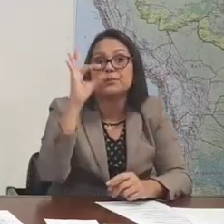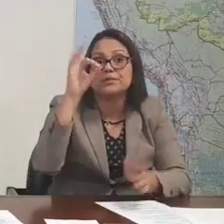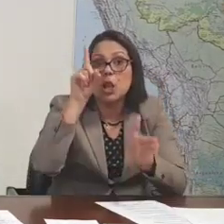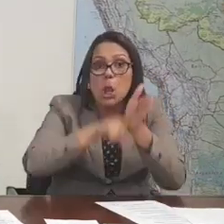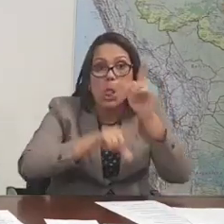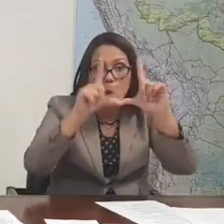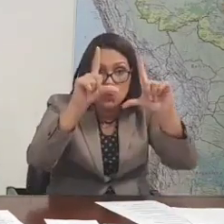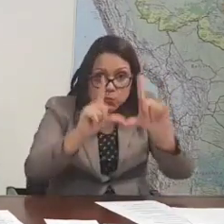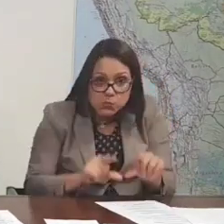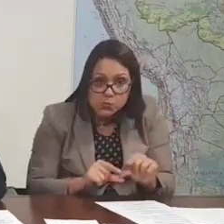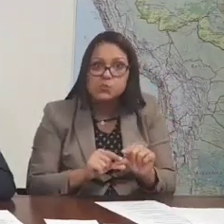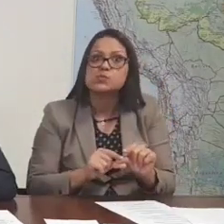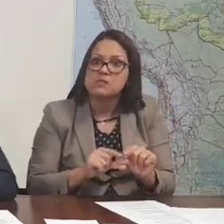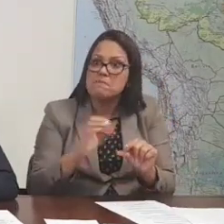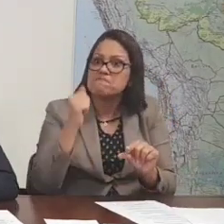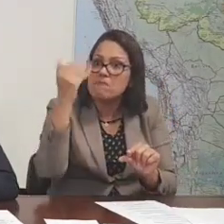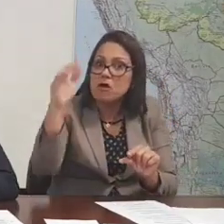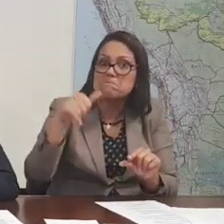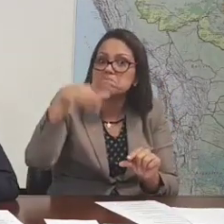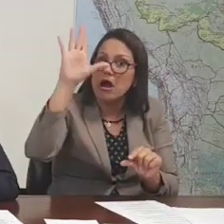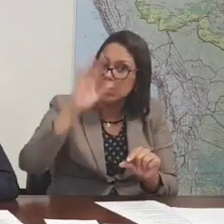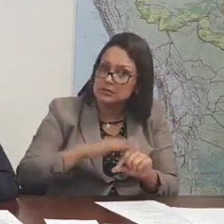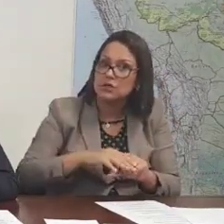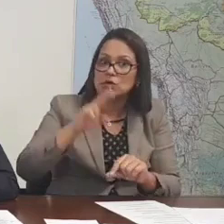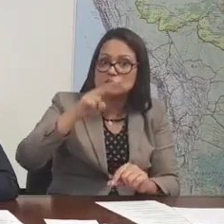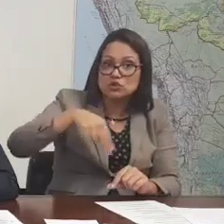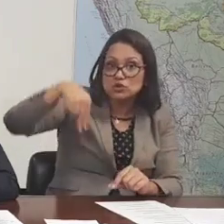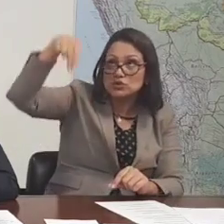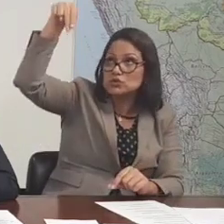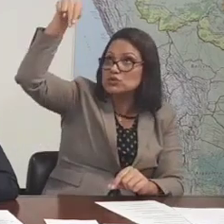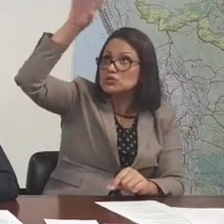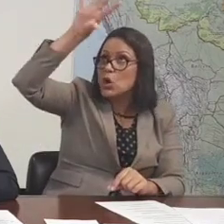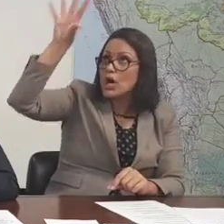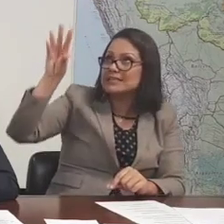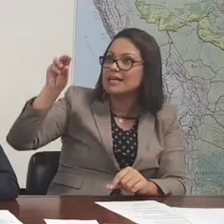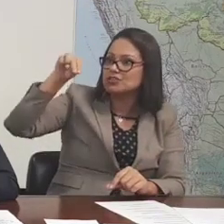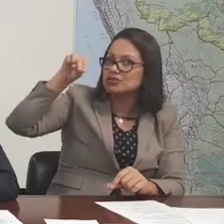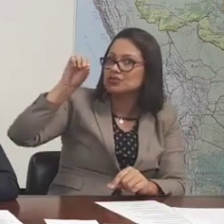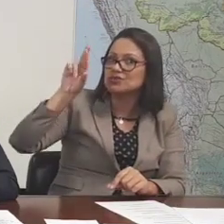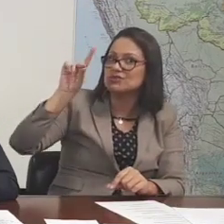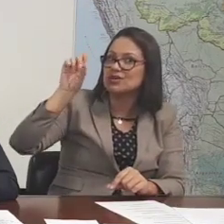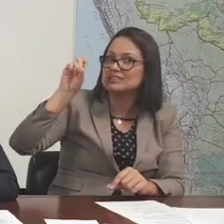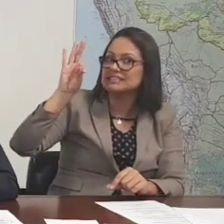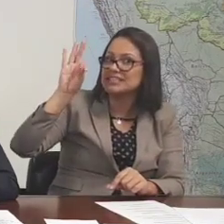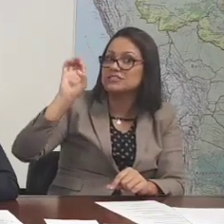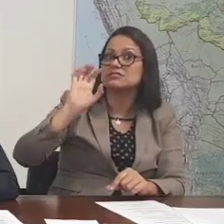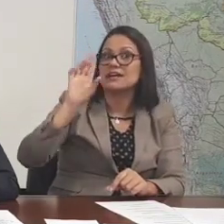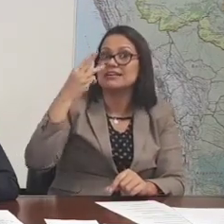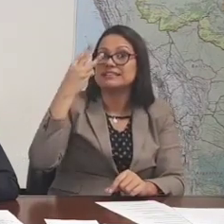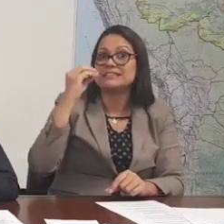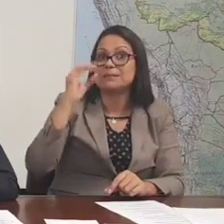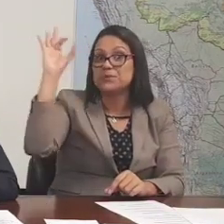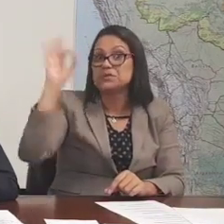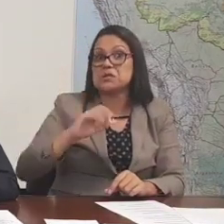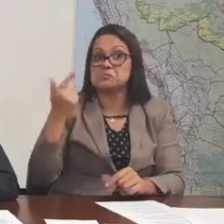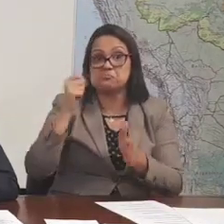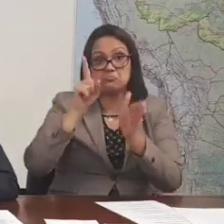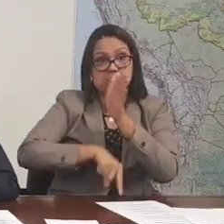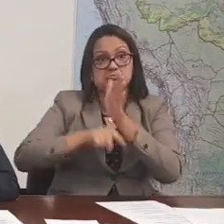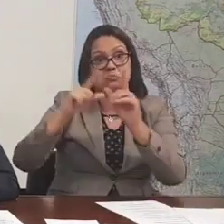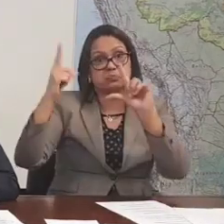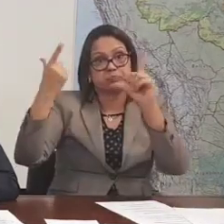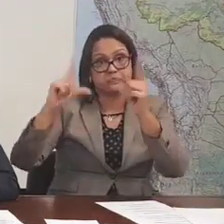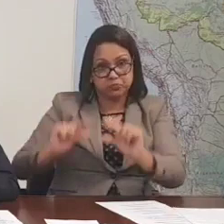mercado. Então, o Nordeste vai ter milho agora, já disponível, 30% abaixo do valor do mercado,